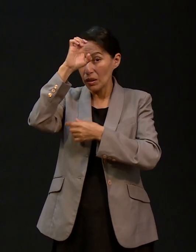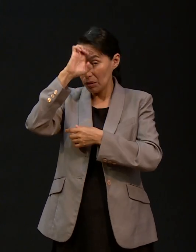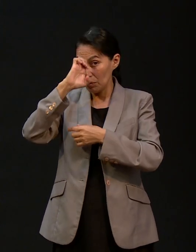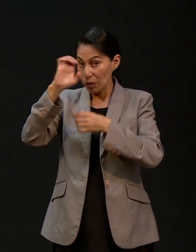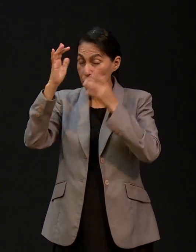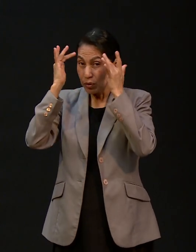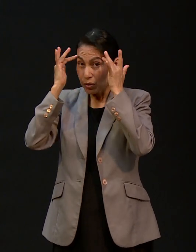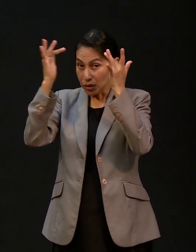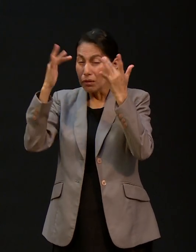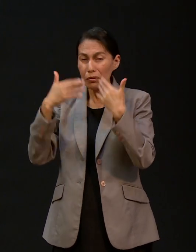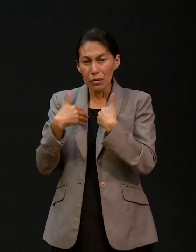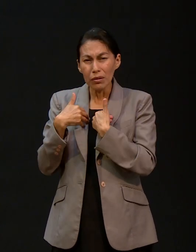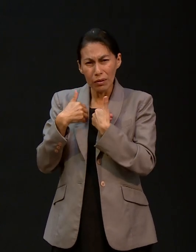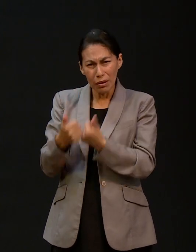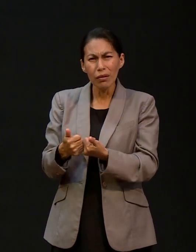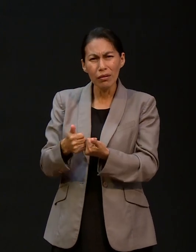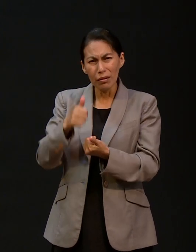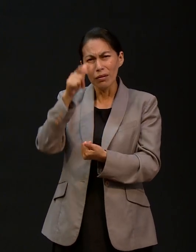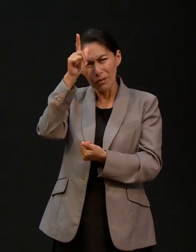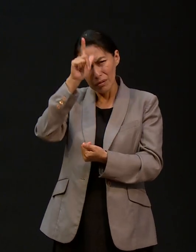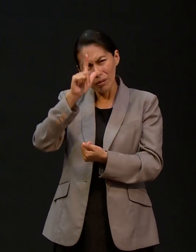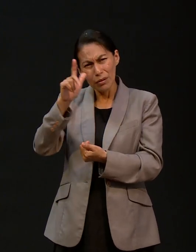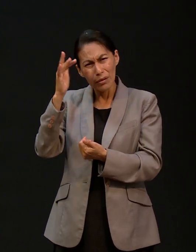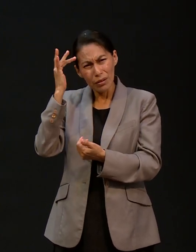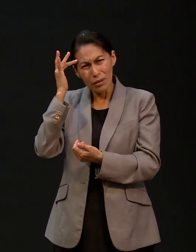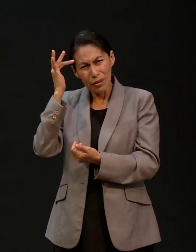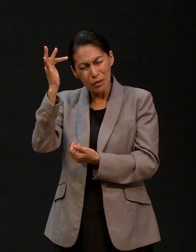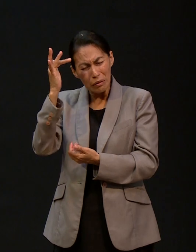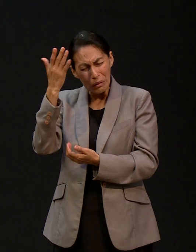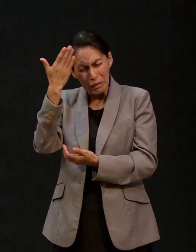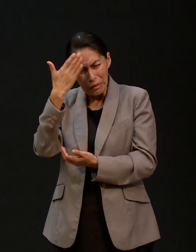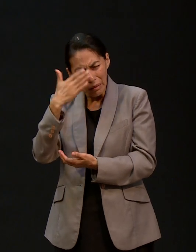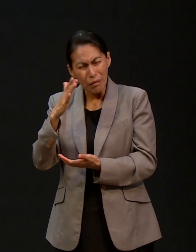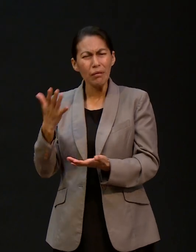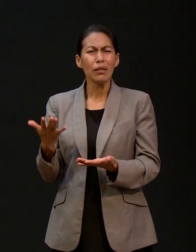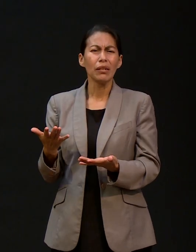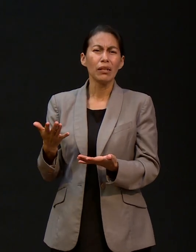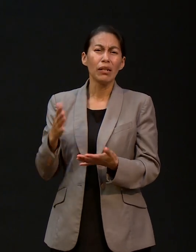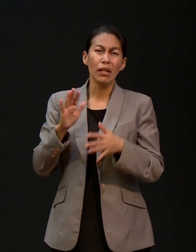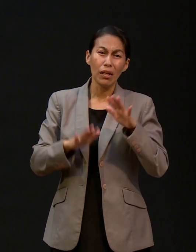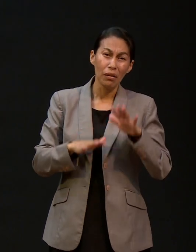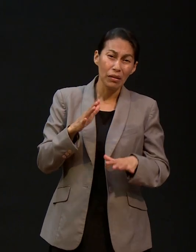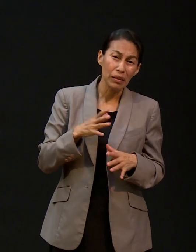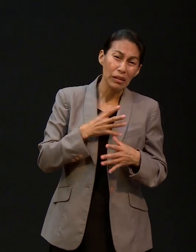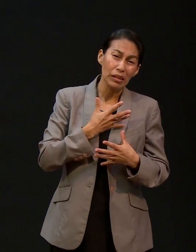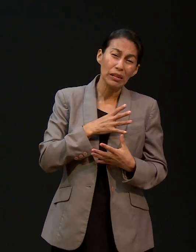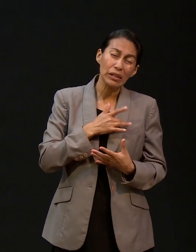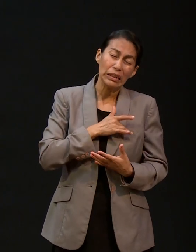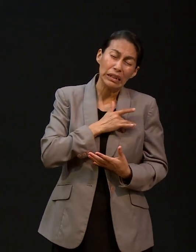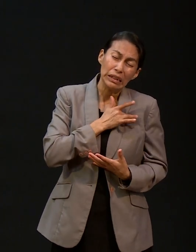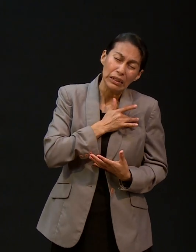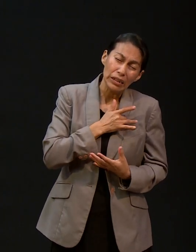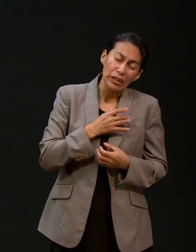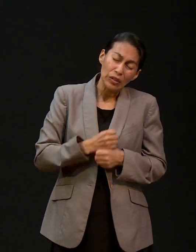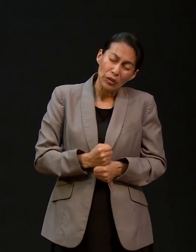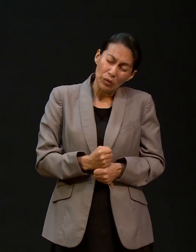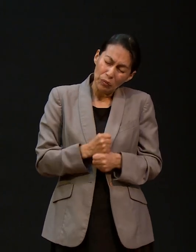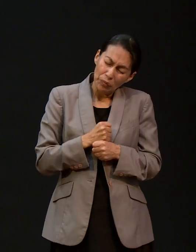tratando, tratamos de decirle en oración. A veces el dolor es tan grande que solo lloramos,